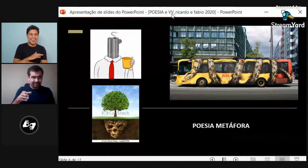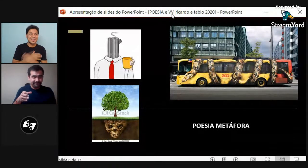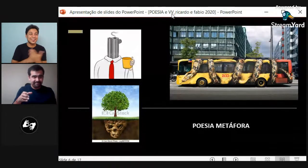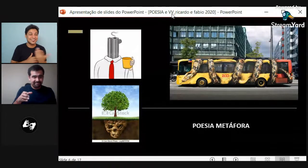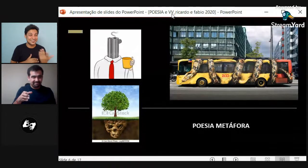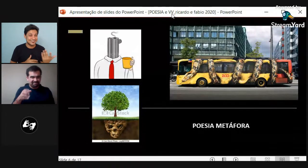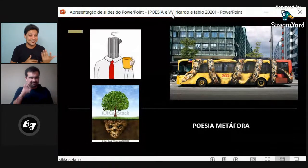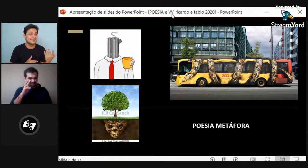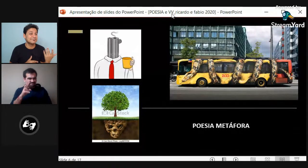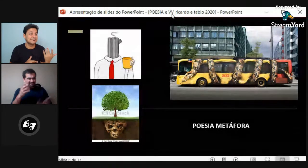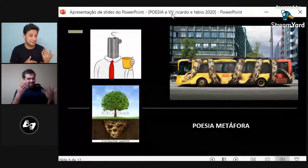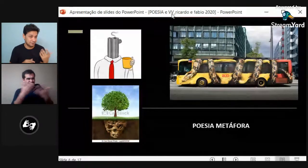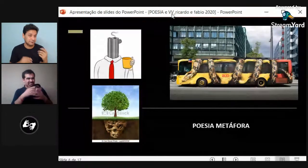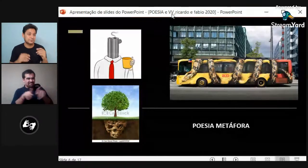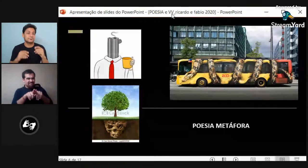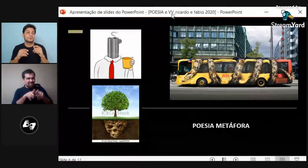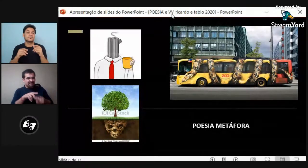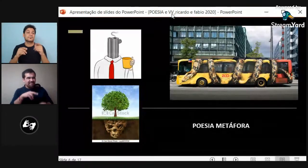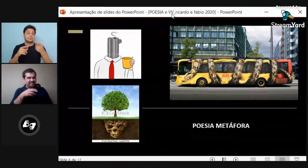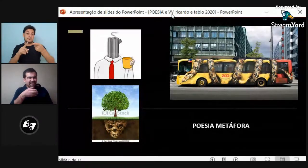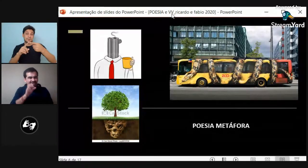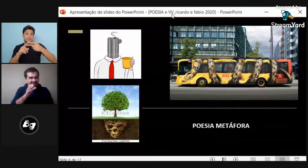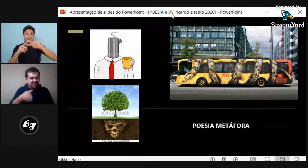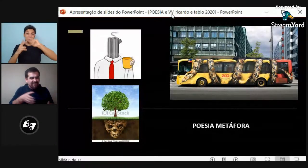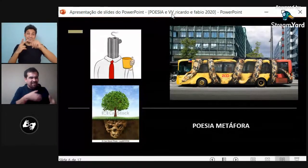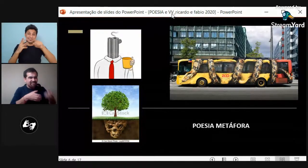se vincula un poco al vapor que aparece en la taza.